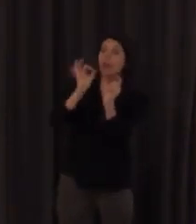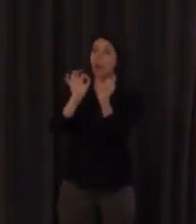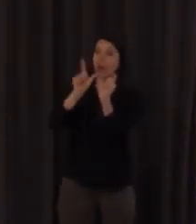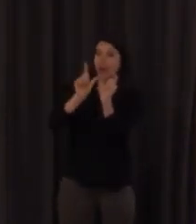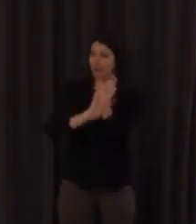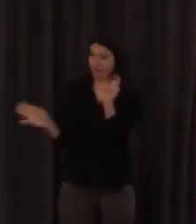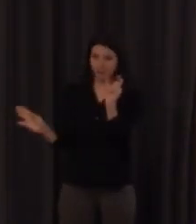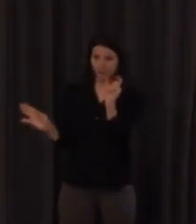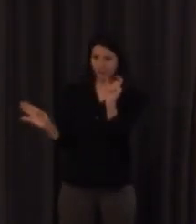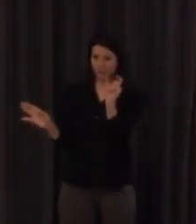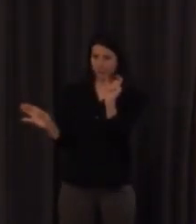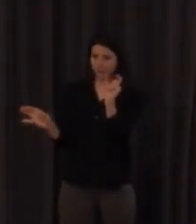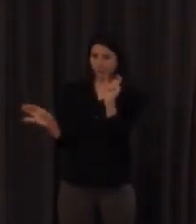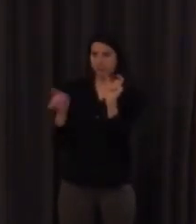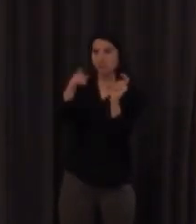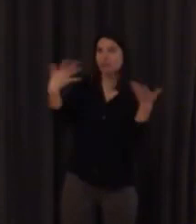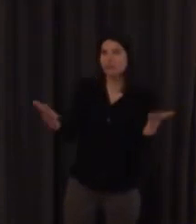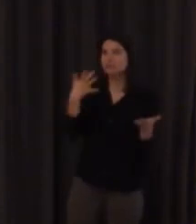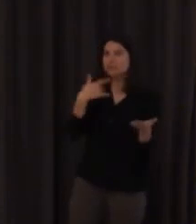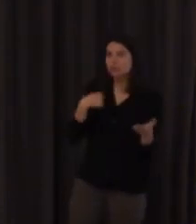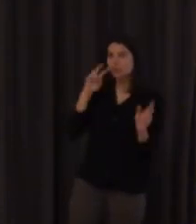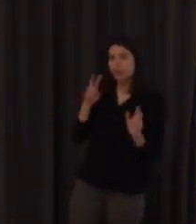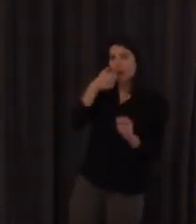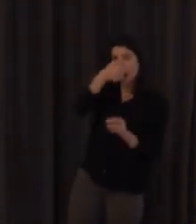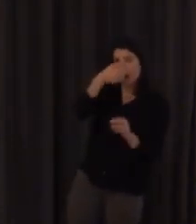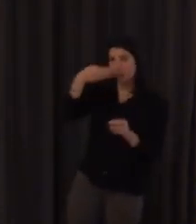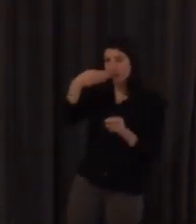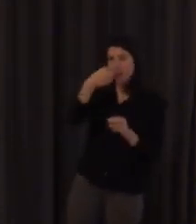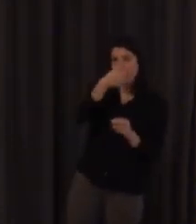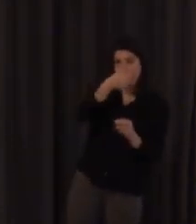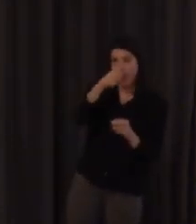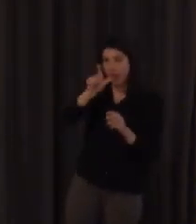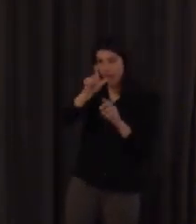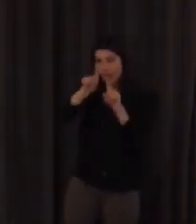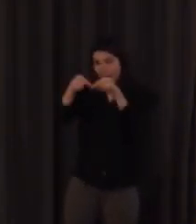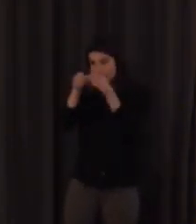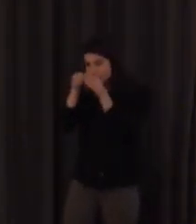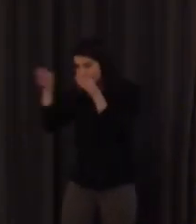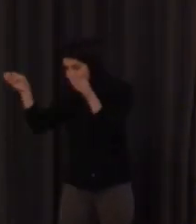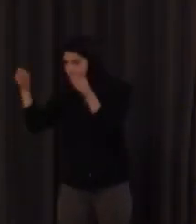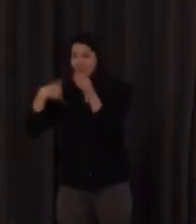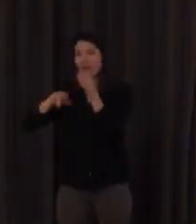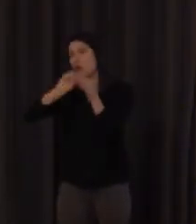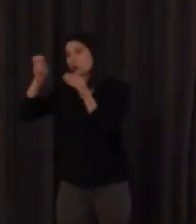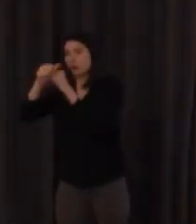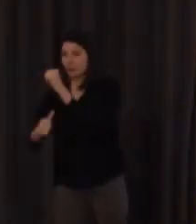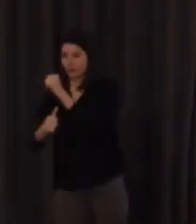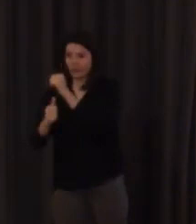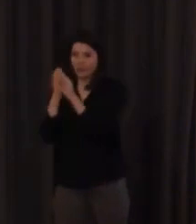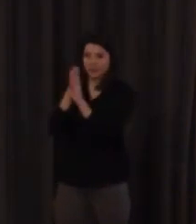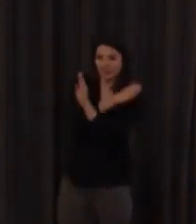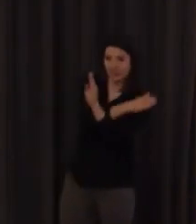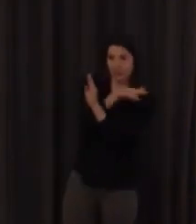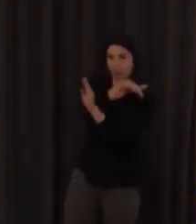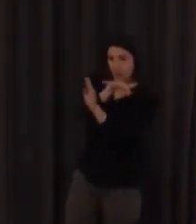entonces siempre que viera L o B ya sé que ahí se ha acabado el espacio el lugar perdón si no vieses L o B